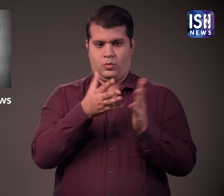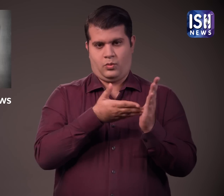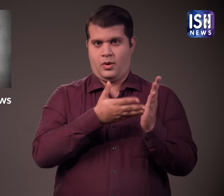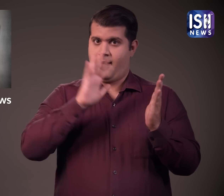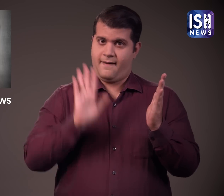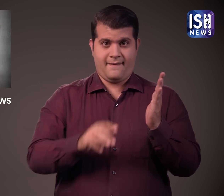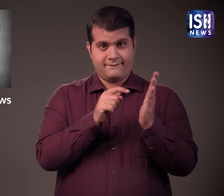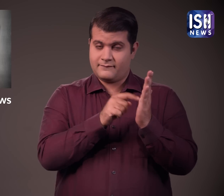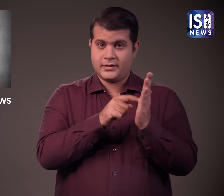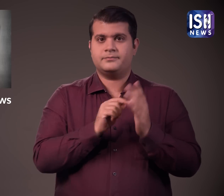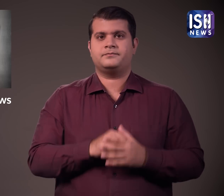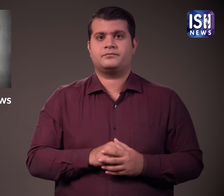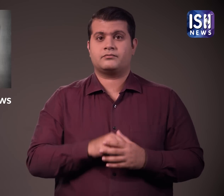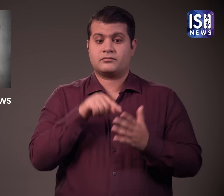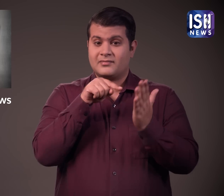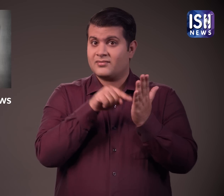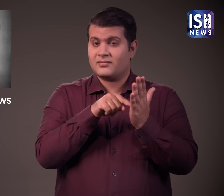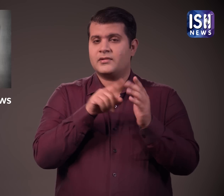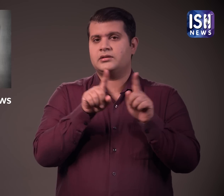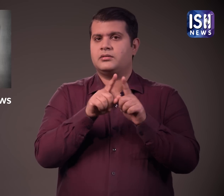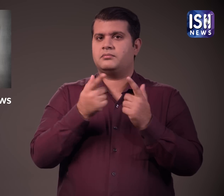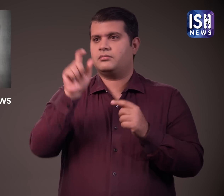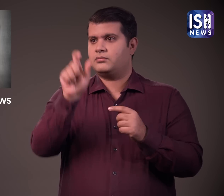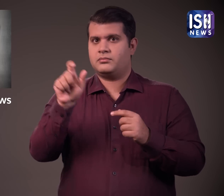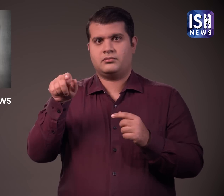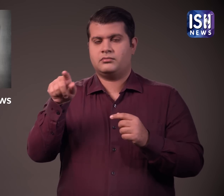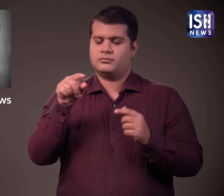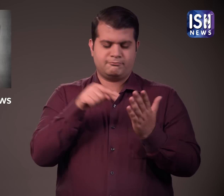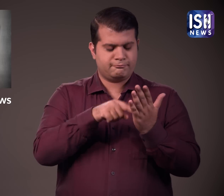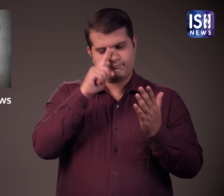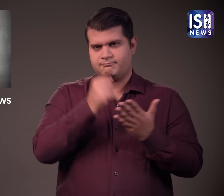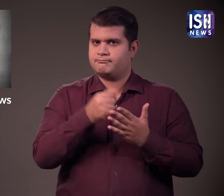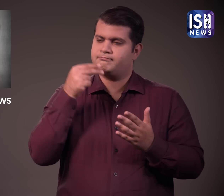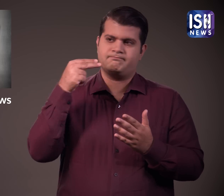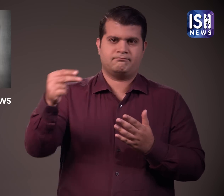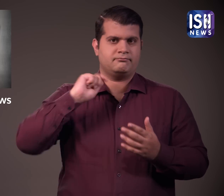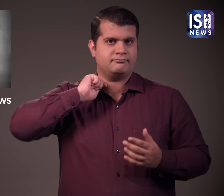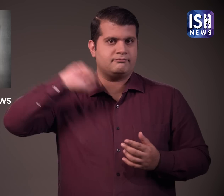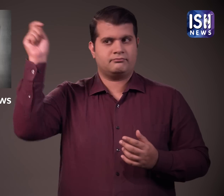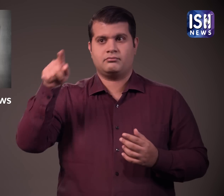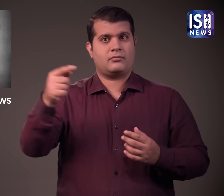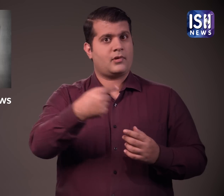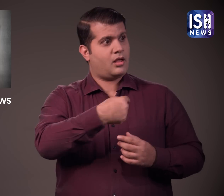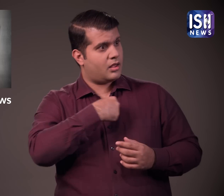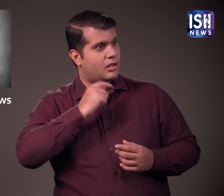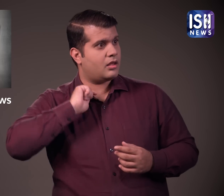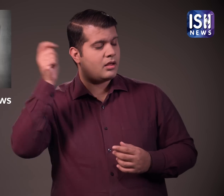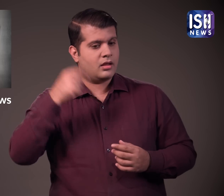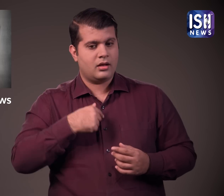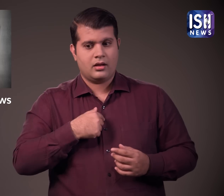-अलग सजाओ का जिक्र है जब किसी व्यक्ति को निचली आदालतों द्वारा मौत की सजा दी जाती है और वे इसके खिलाफ अपील करना चाहते